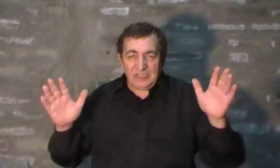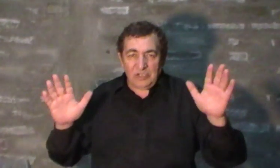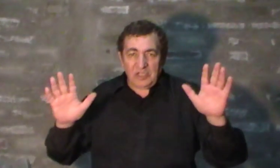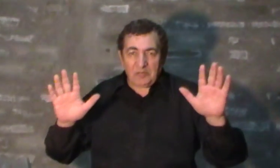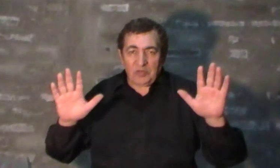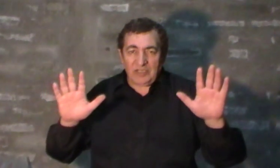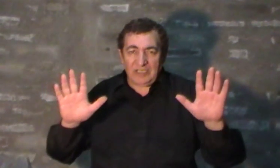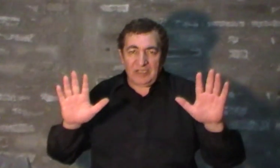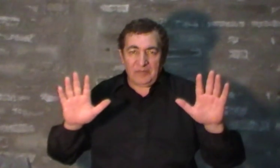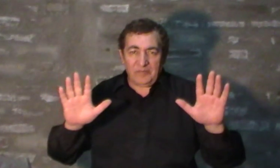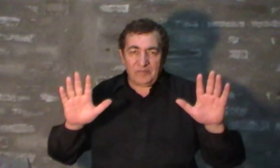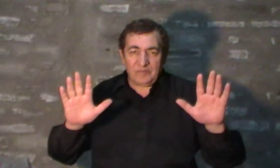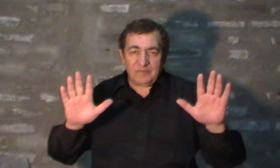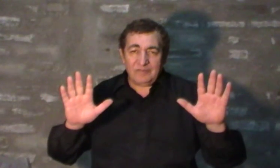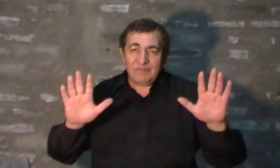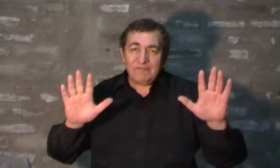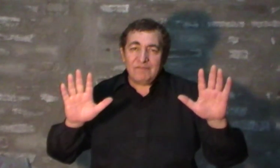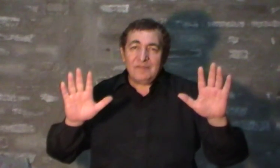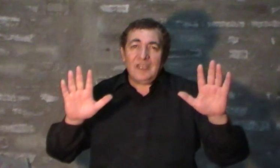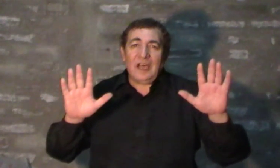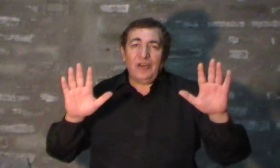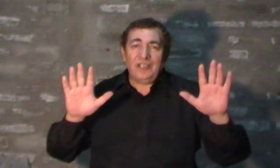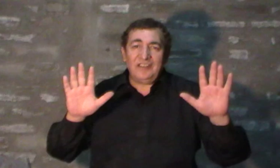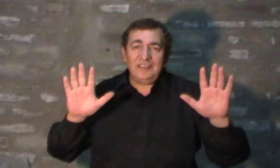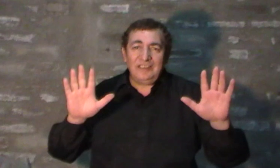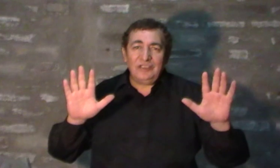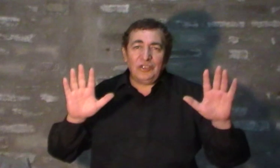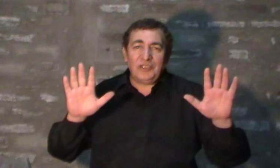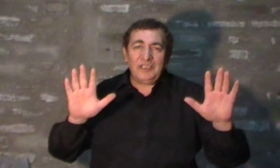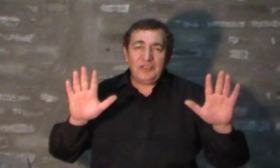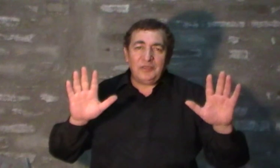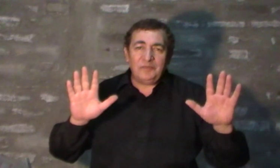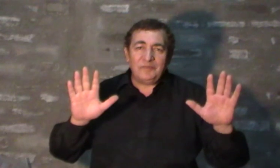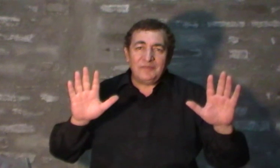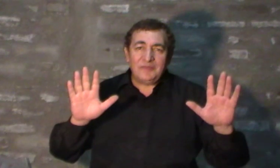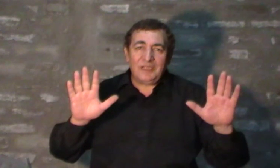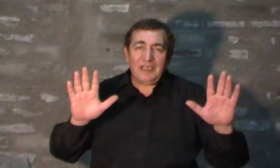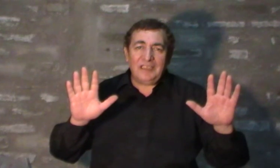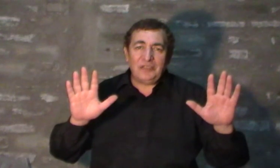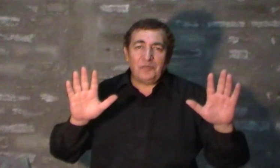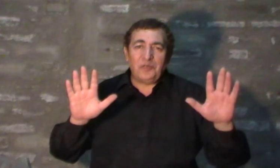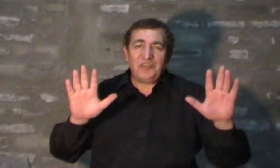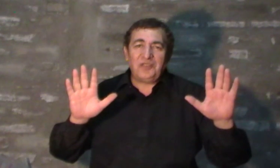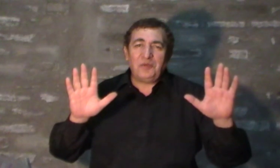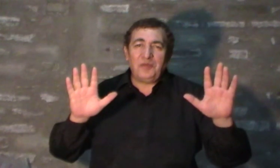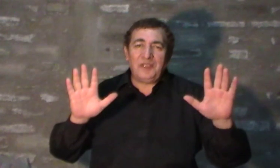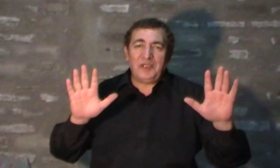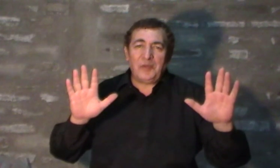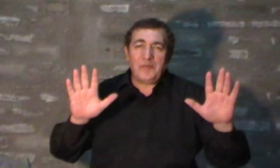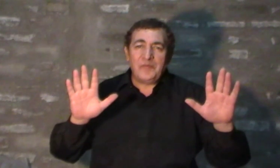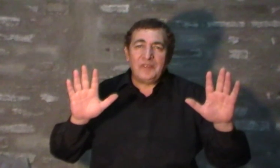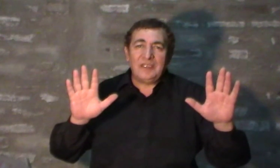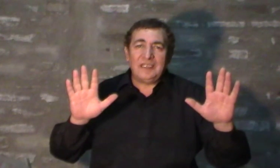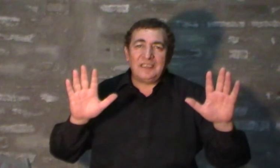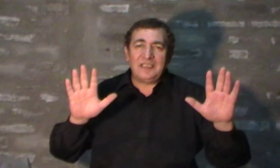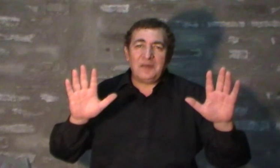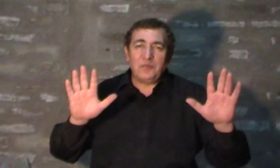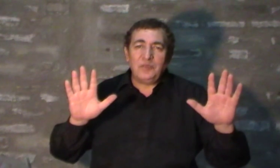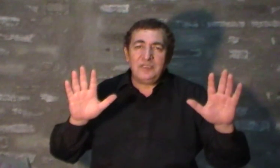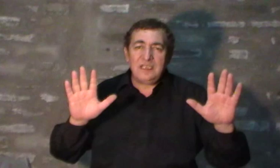lleno de armonía. Ahora sí, lo dejo hasta un próximo video. Que tenga mucha,